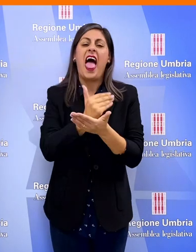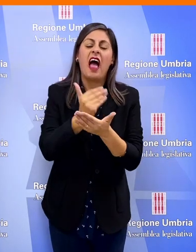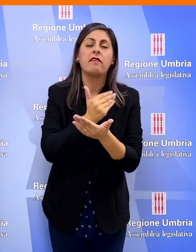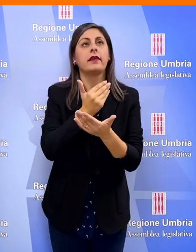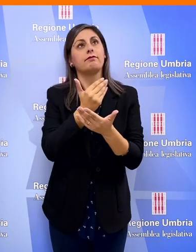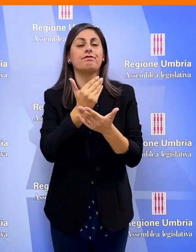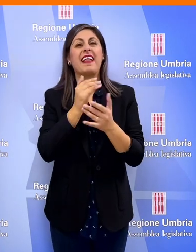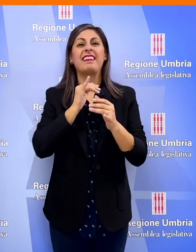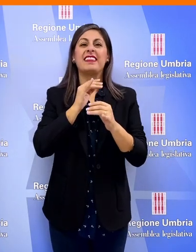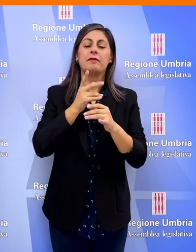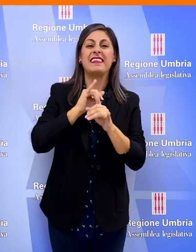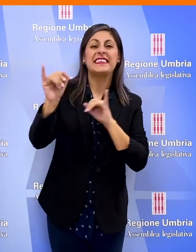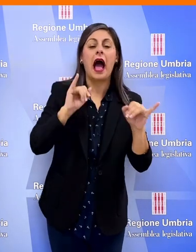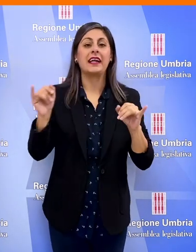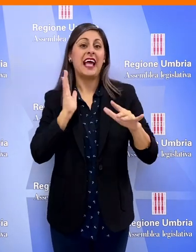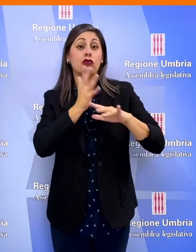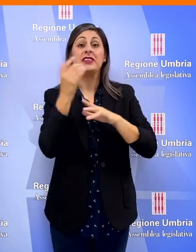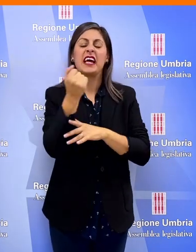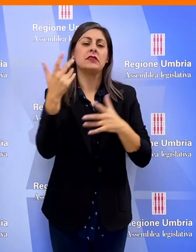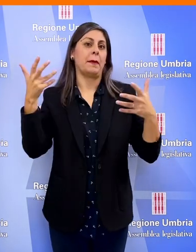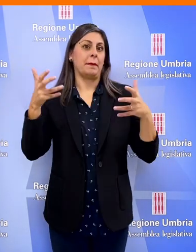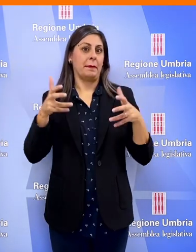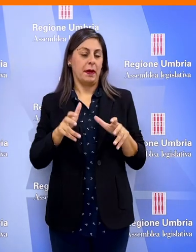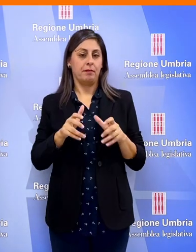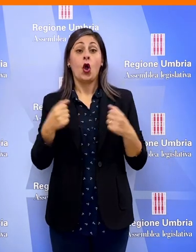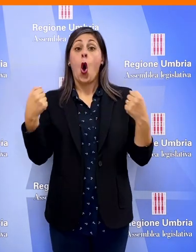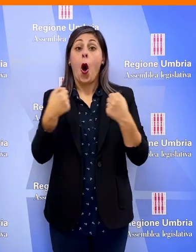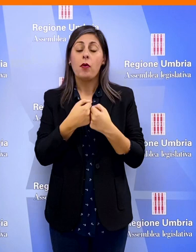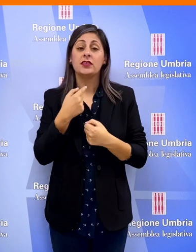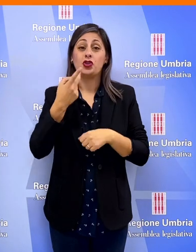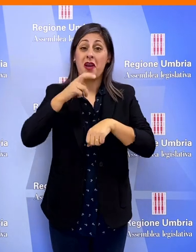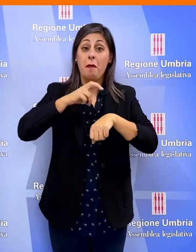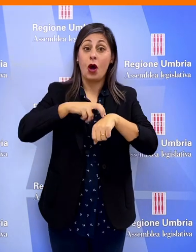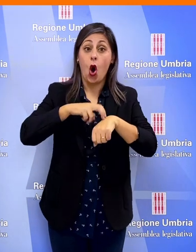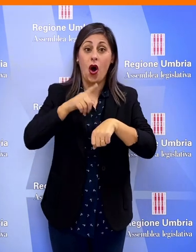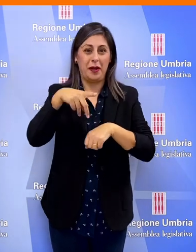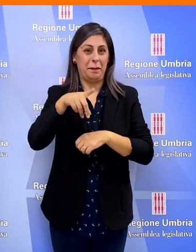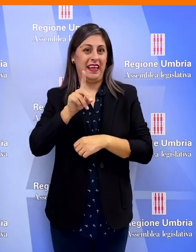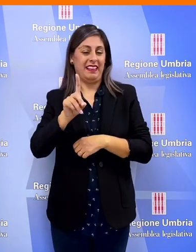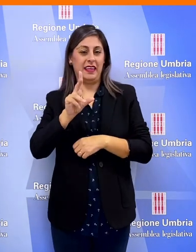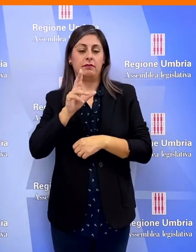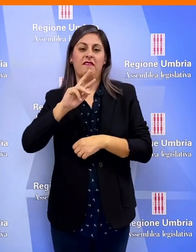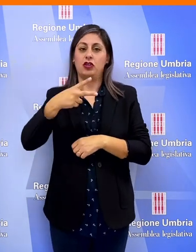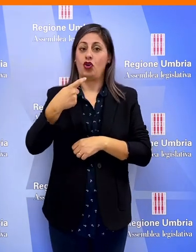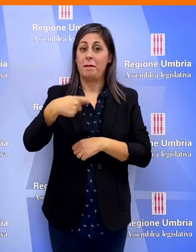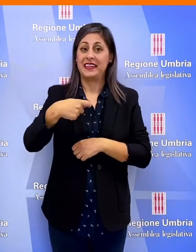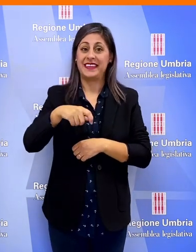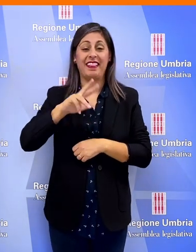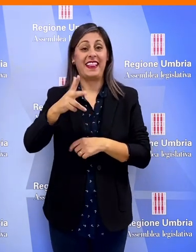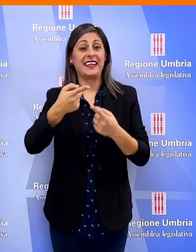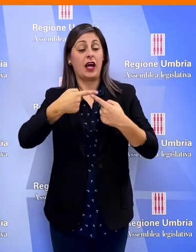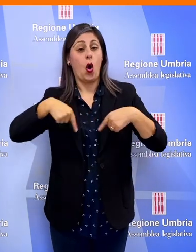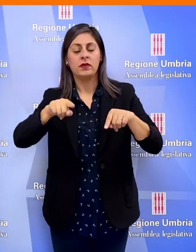evitando o limitando le distanze per l'accesso ai servizi per l'opposizione il consigliere Tommaso Bori partito democratico